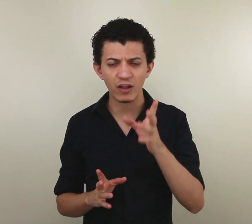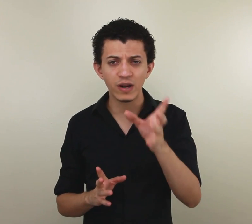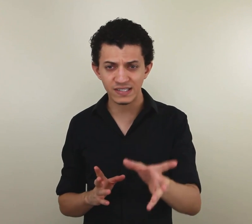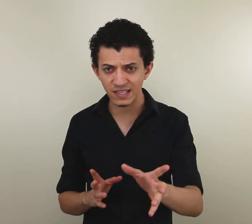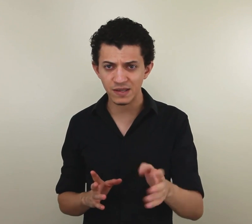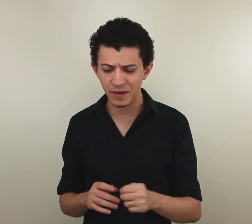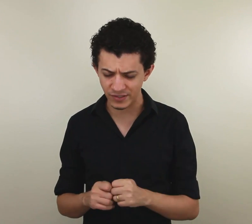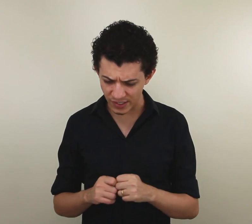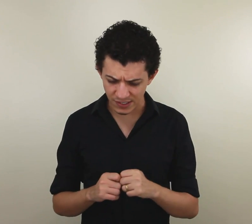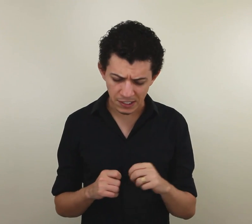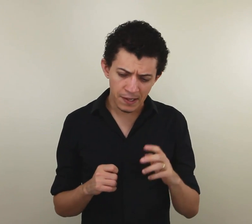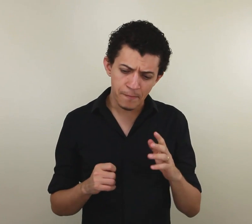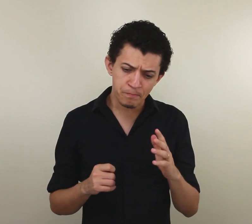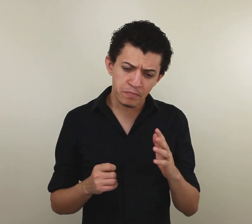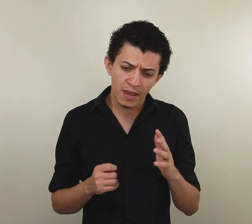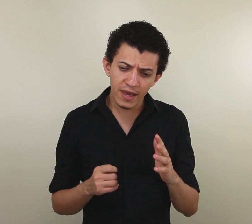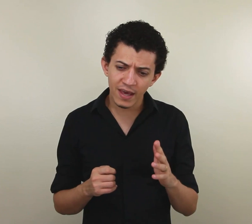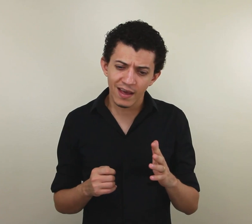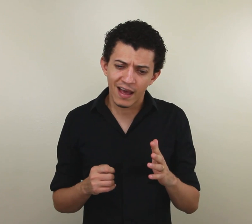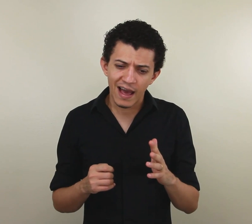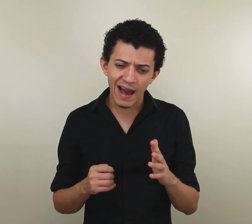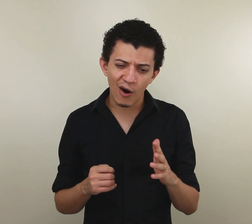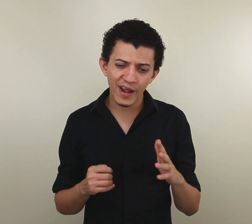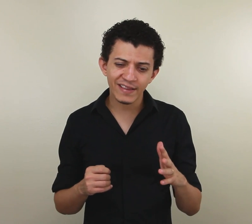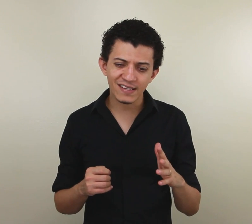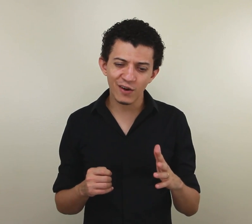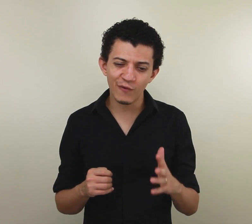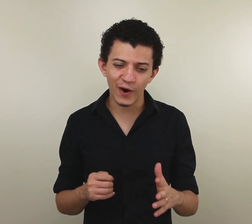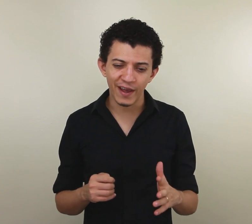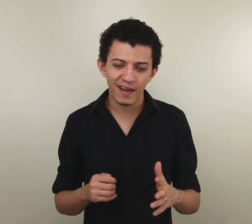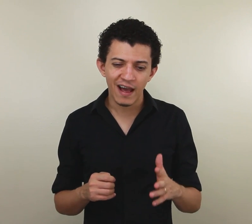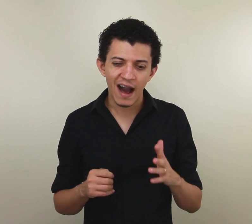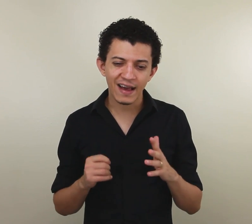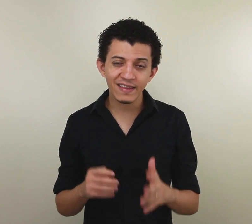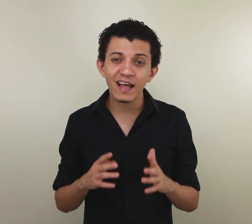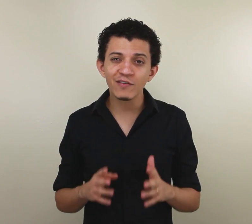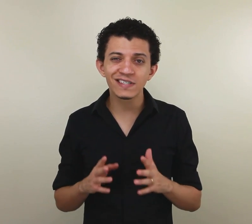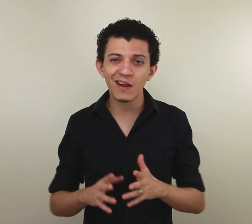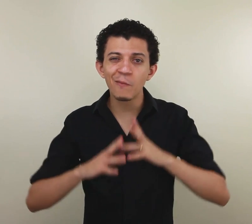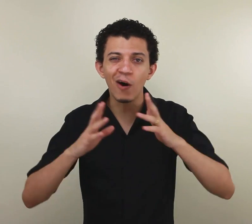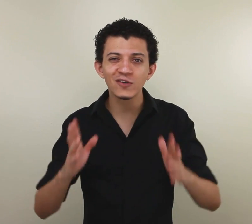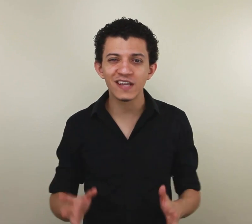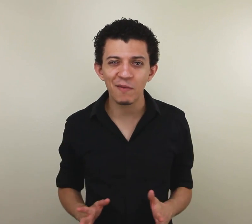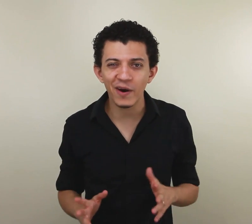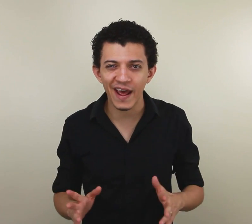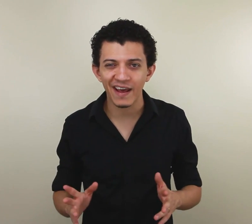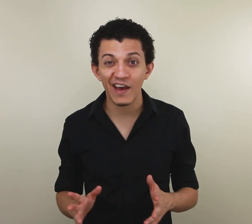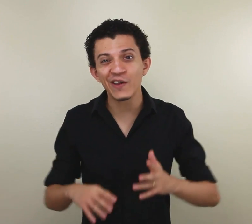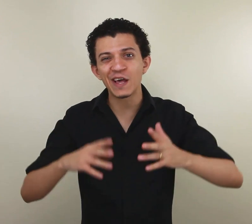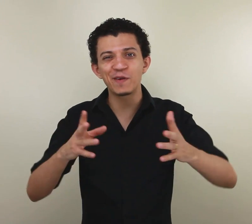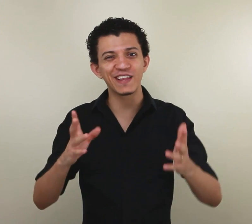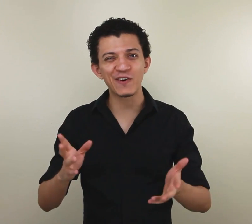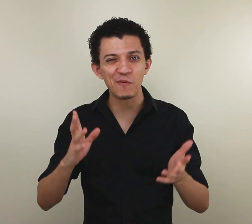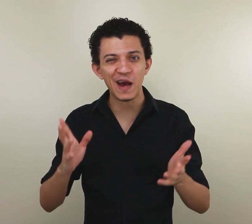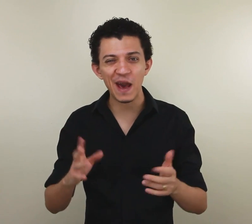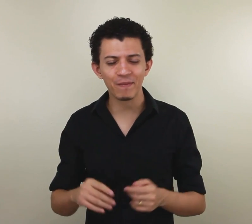adolescentes aprendizes. E a orientação foi. Aqui dentro você não pode usar boné. Eu interpretei como na época.